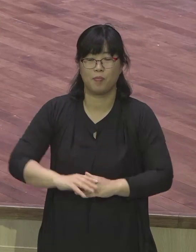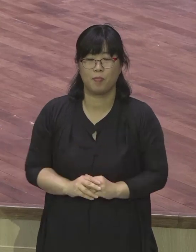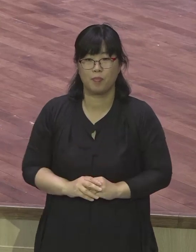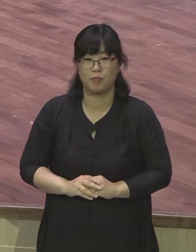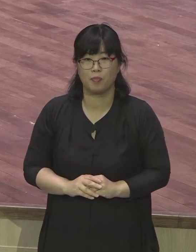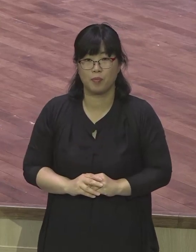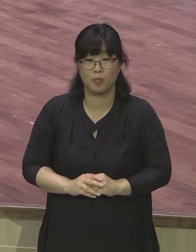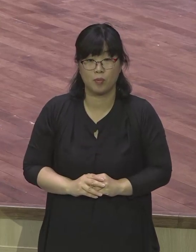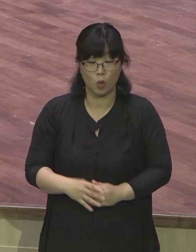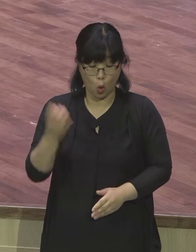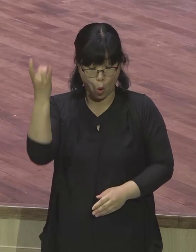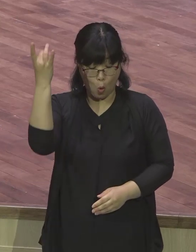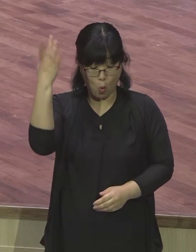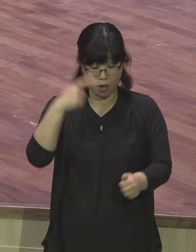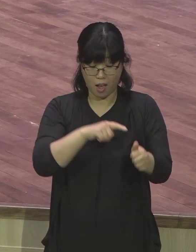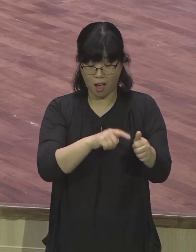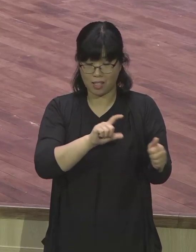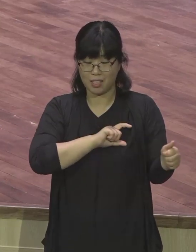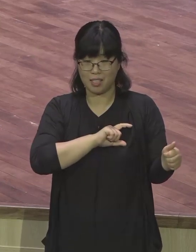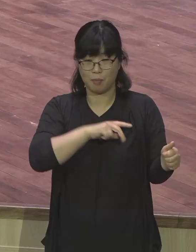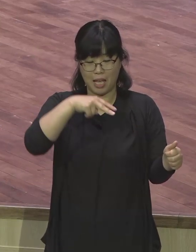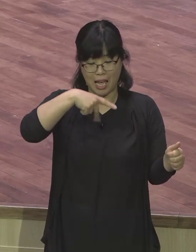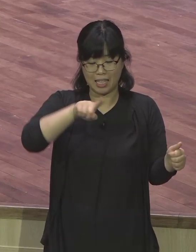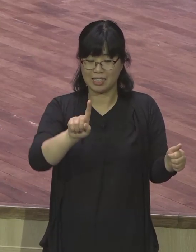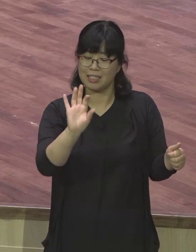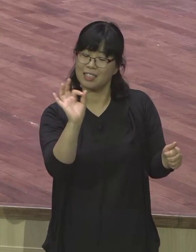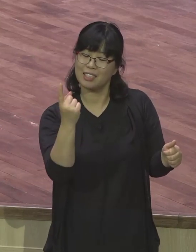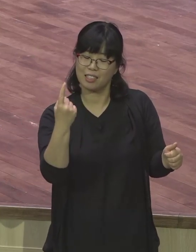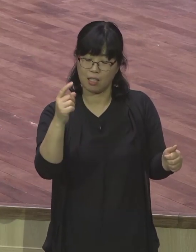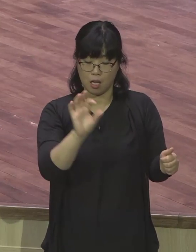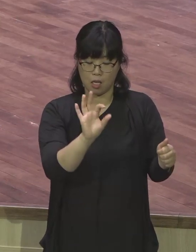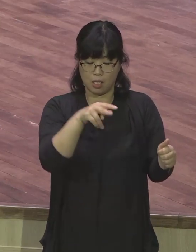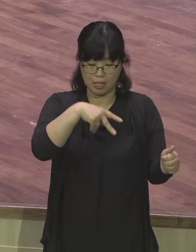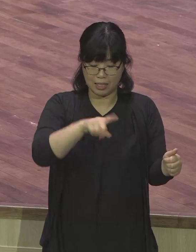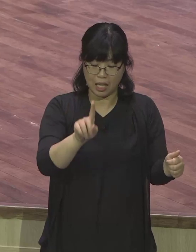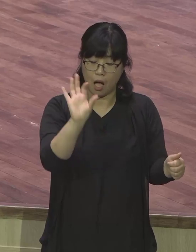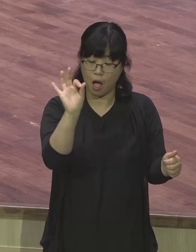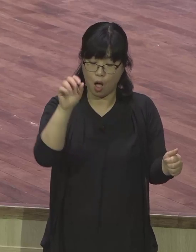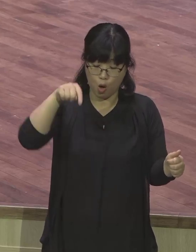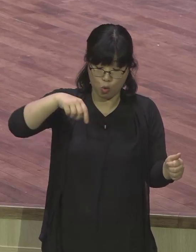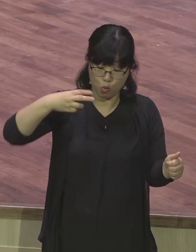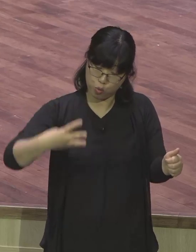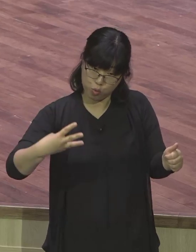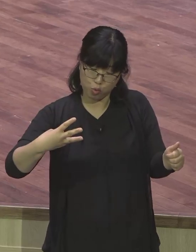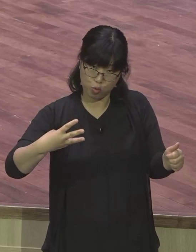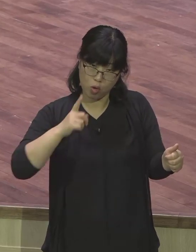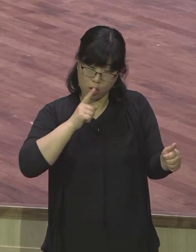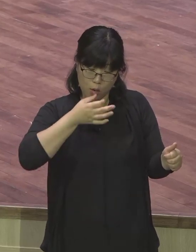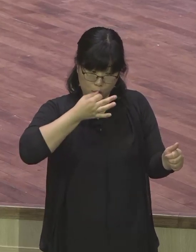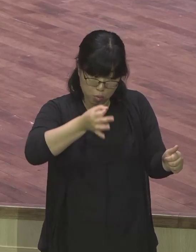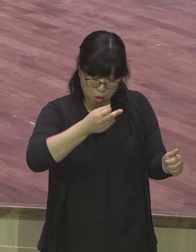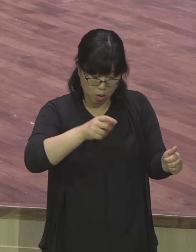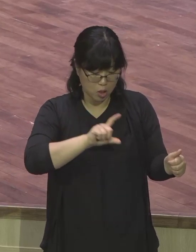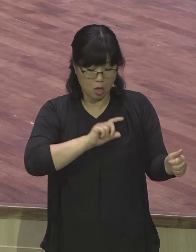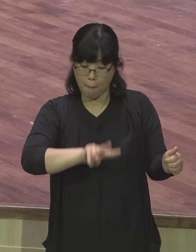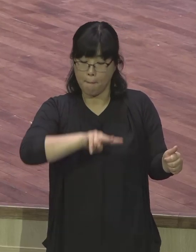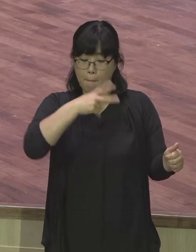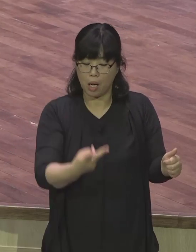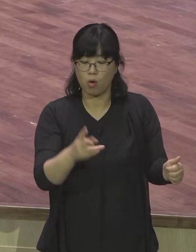하기 시작했습니다 우리가 어느 때는 사올이라고 하고 또 어느 때는 바울이라고 하는데 사올이 예수님을 믿어서 바울이 된